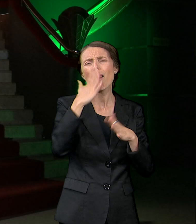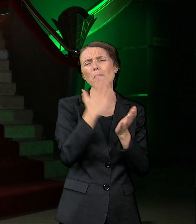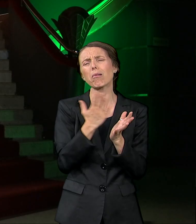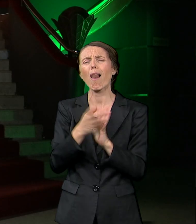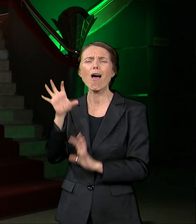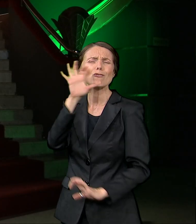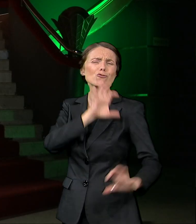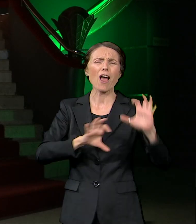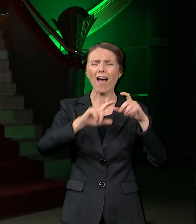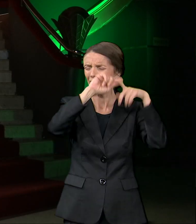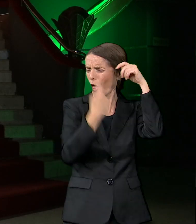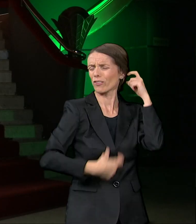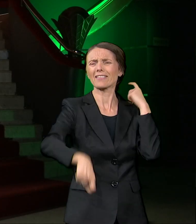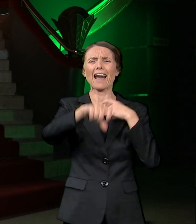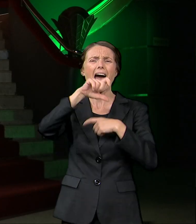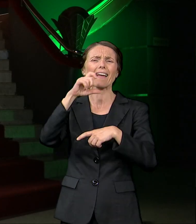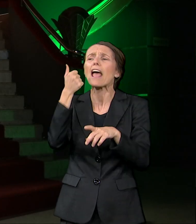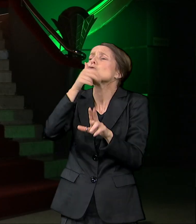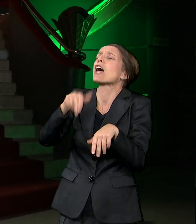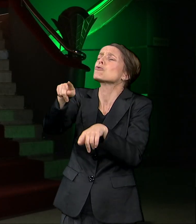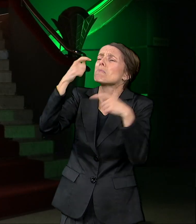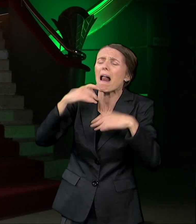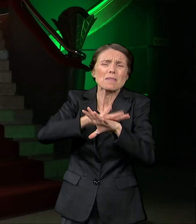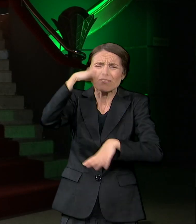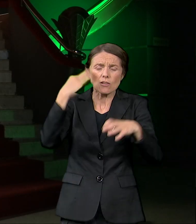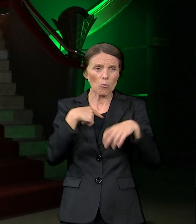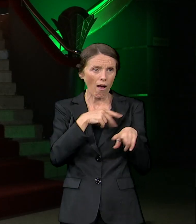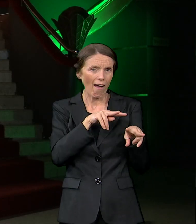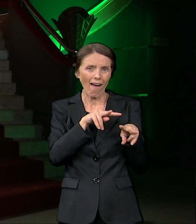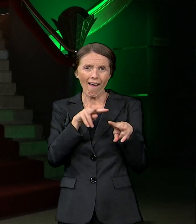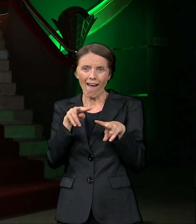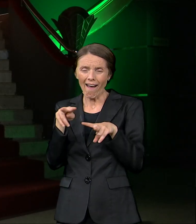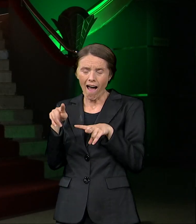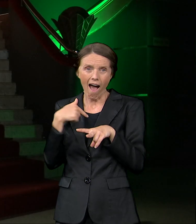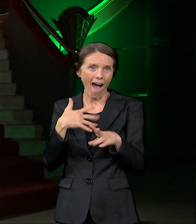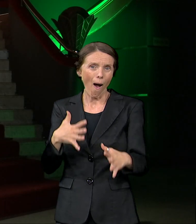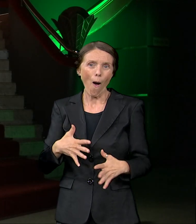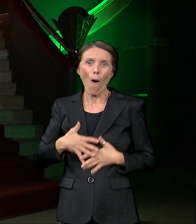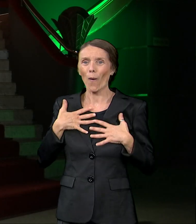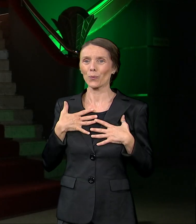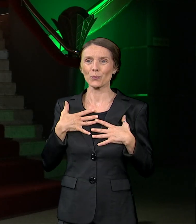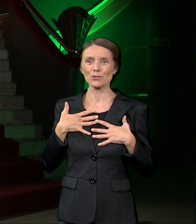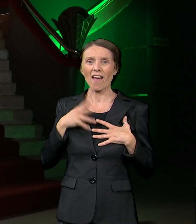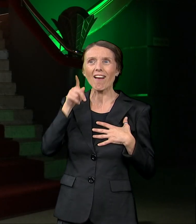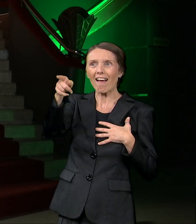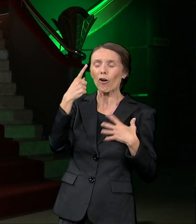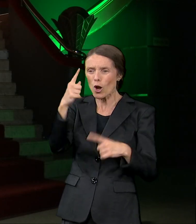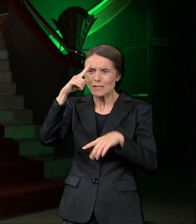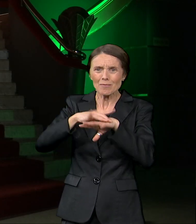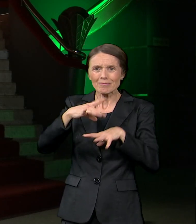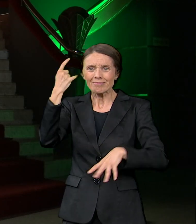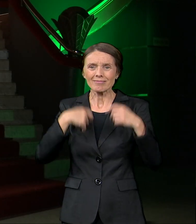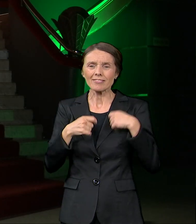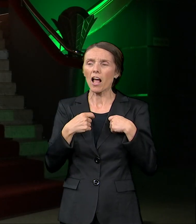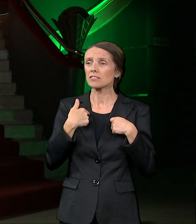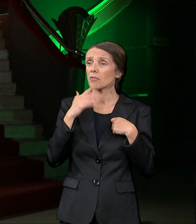neke trake i čuda, sve što su imali. Tako da ga su me oduševili, tako kako su izgledali, ja sam rekla,